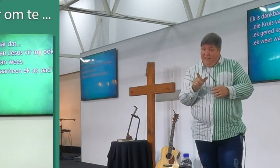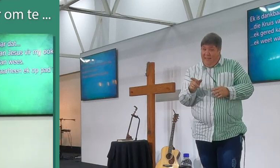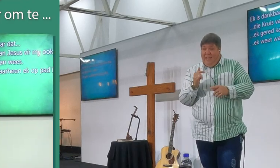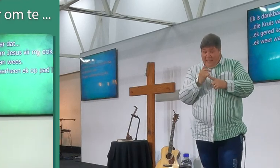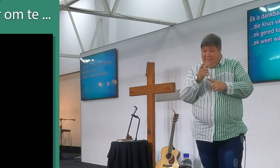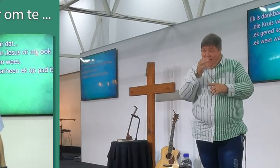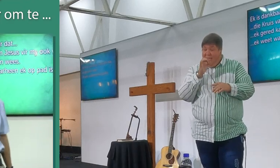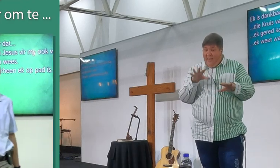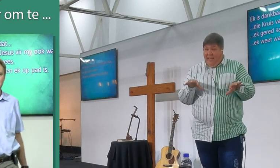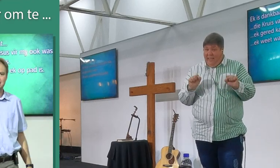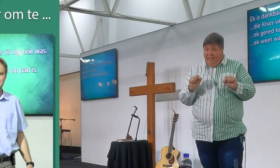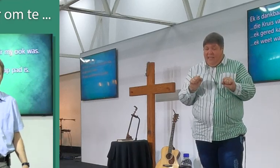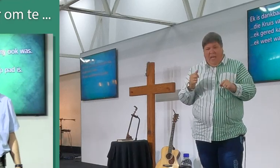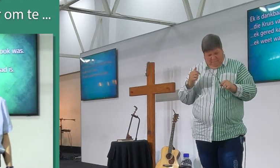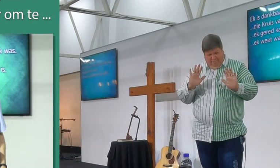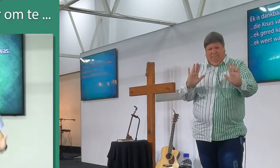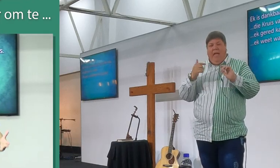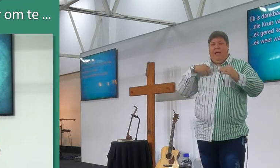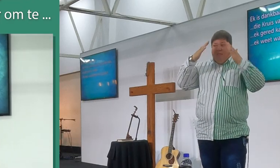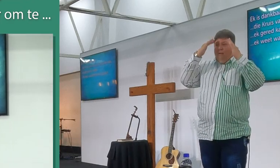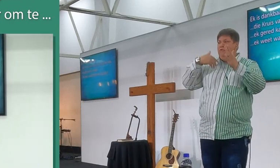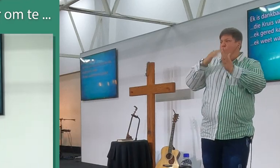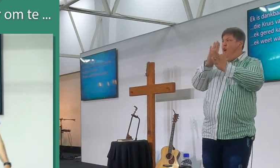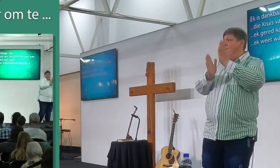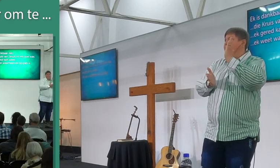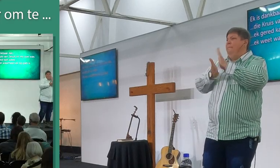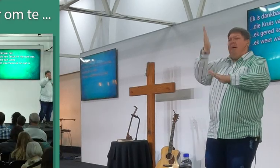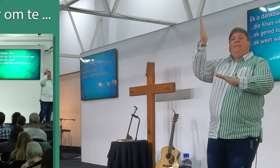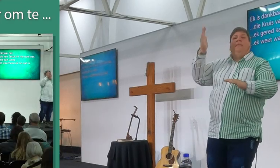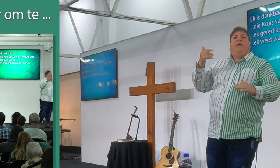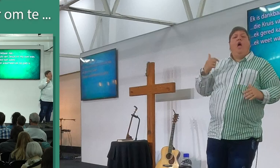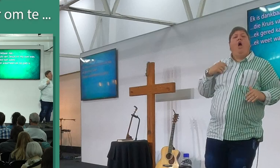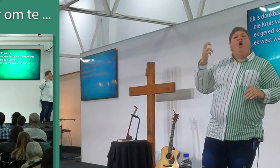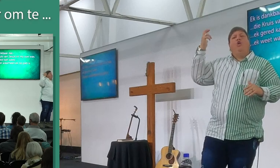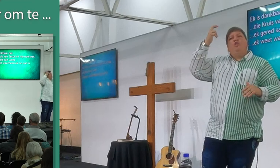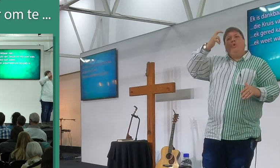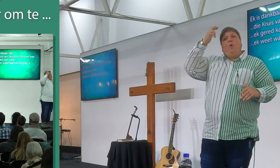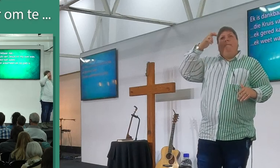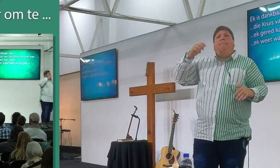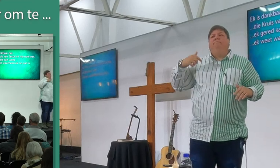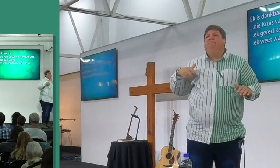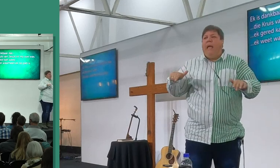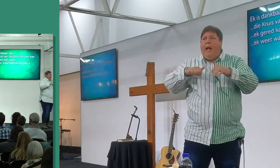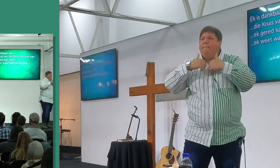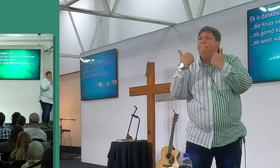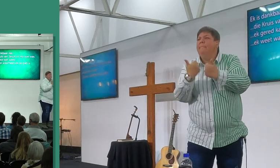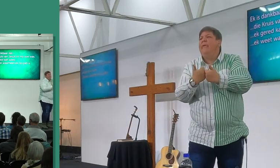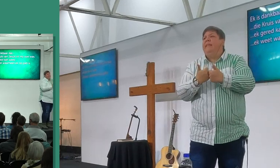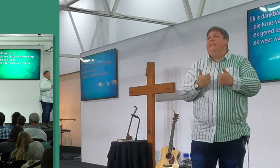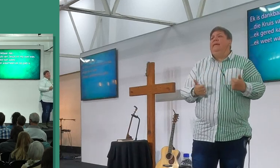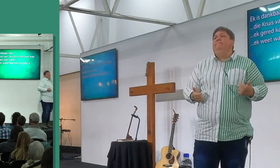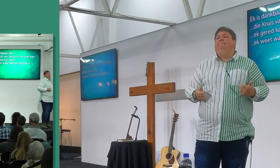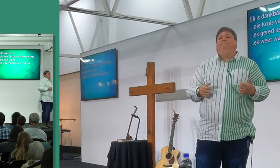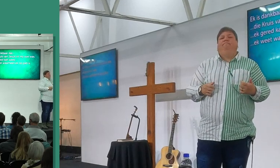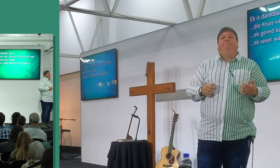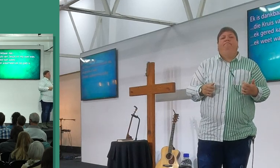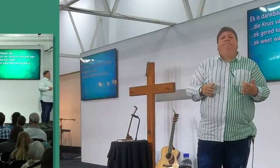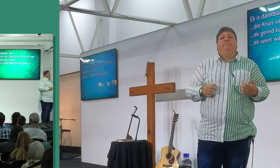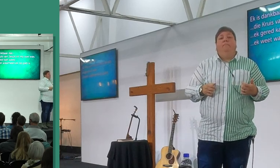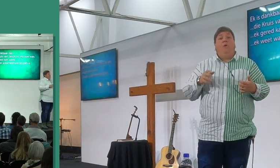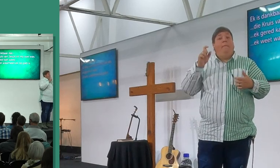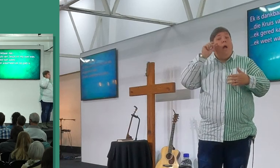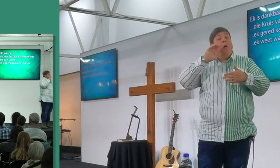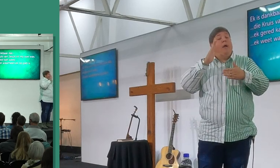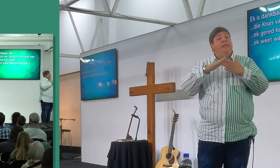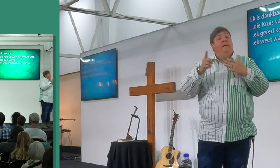ek is dankbaar vir wanne ek op pad is, ek is dankbaar, weet julle, ek droom van een klomgoed rondom ons gemeente, ek droom klomgoed, maar weet julle wat, op die einde